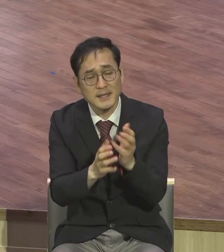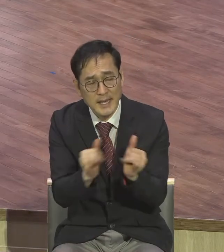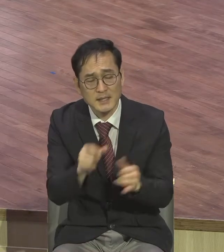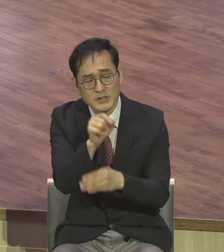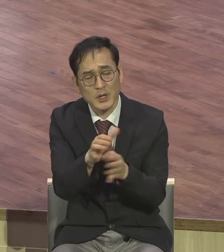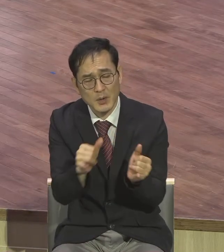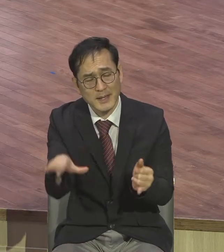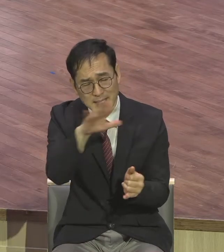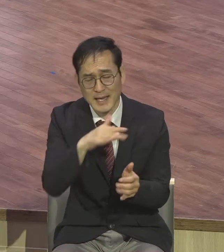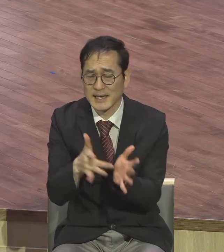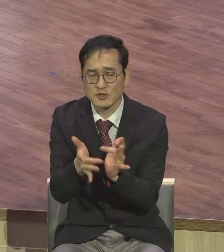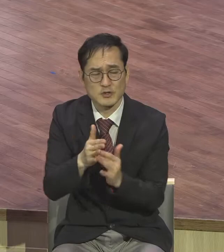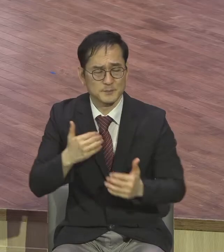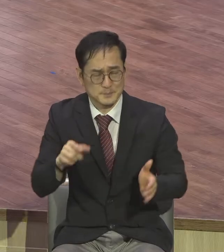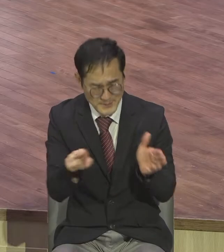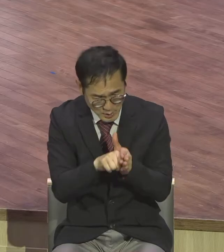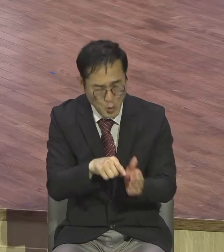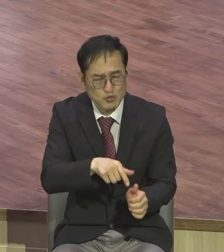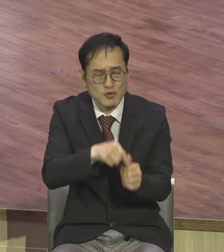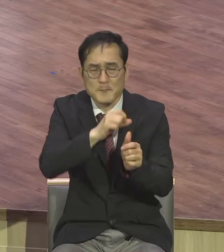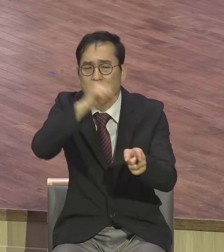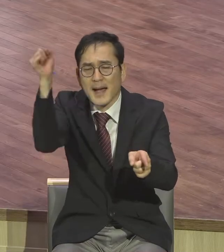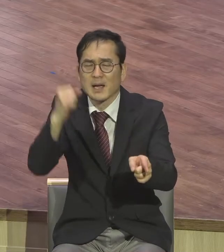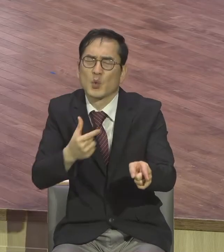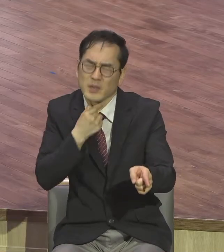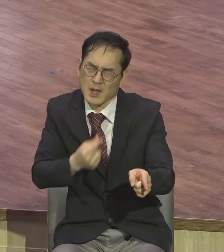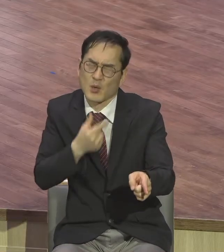솔직히 원했겠습니까 저들도 회의하고 구원받기를